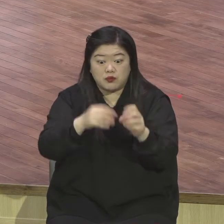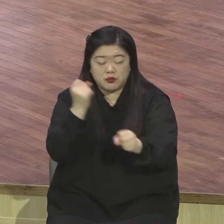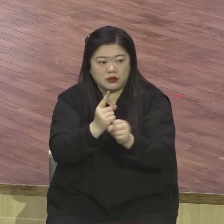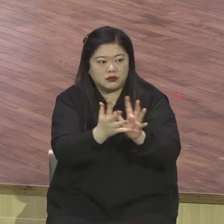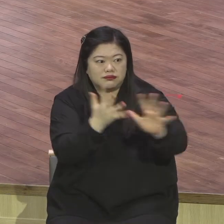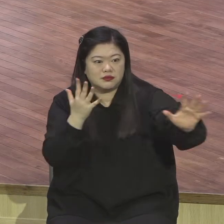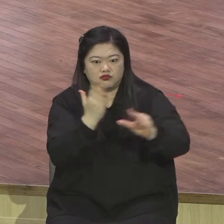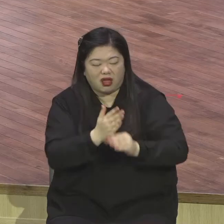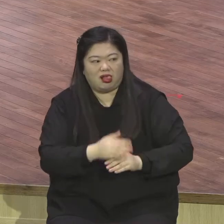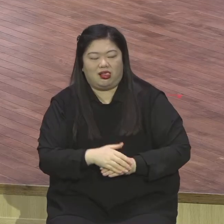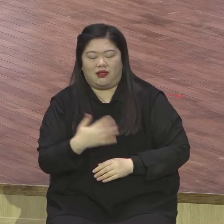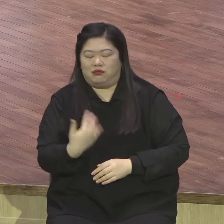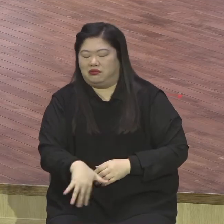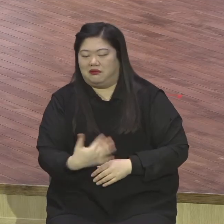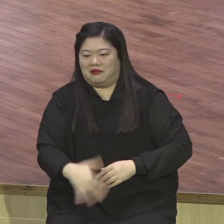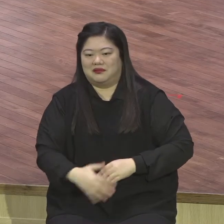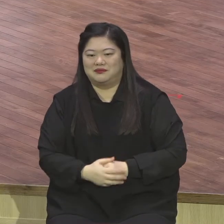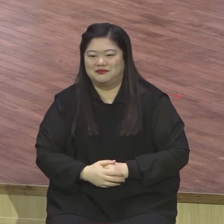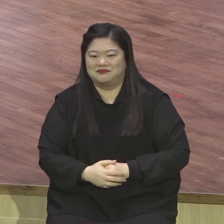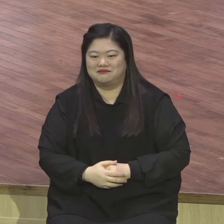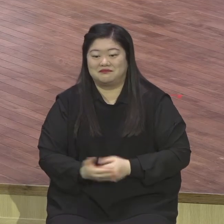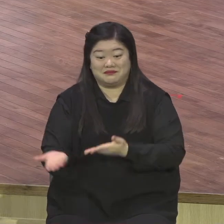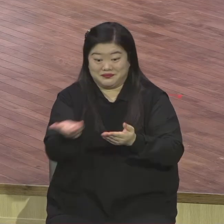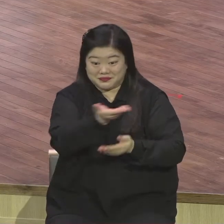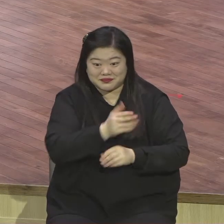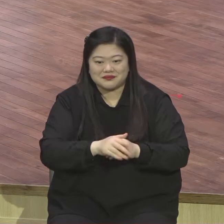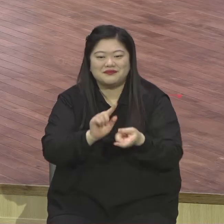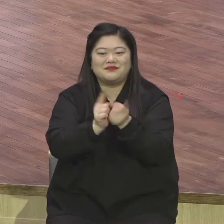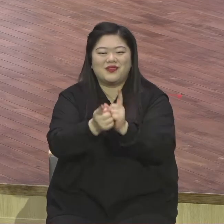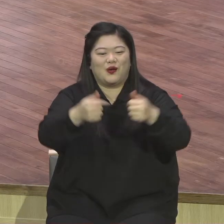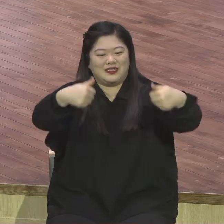서로 인사합시다. 예수님과 성도님은 한몸입니다.